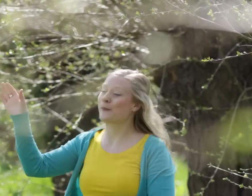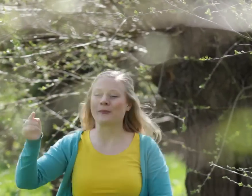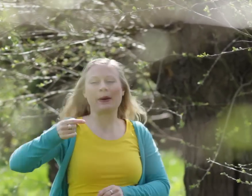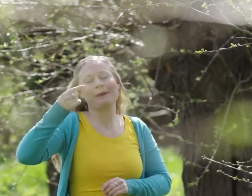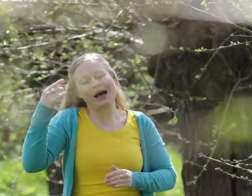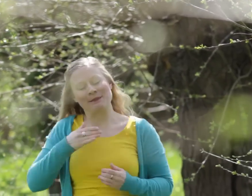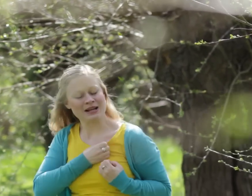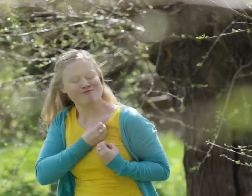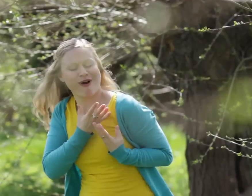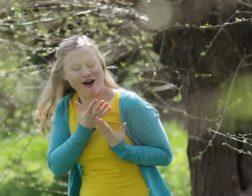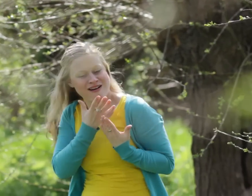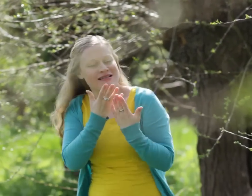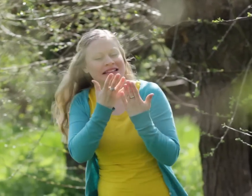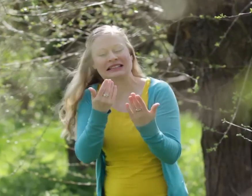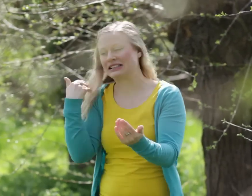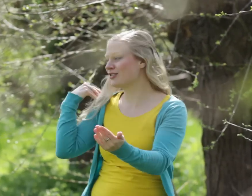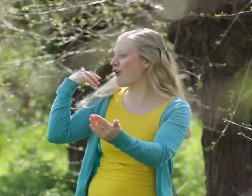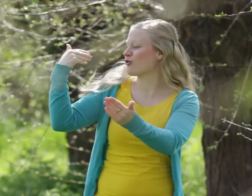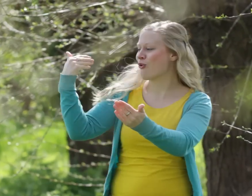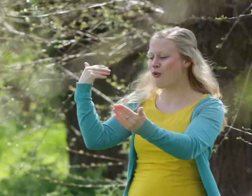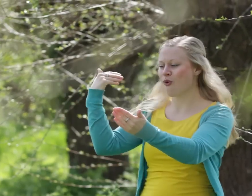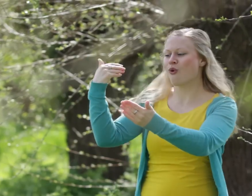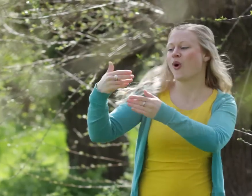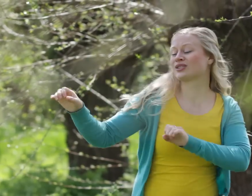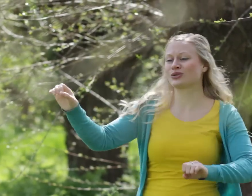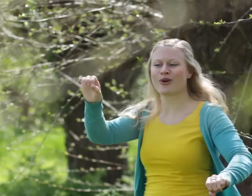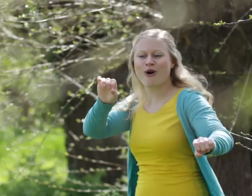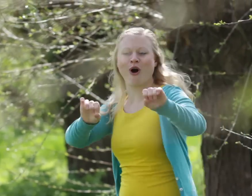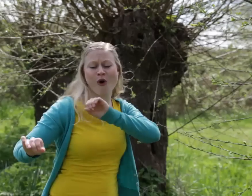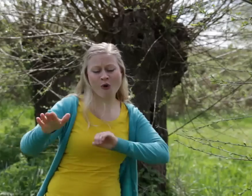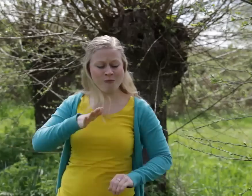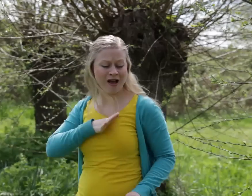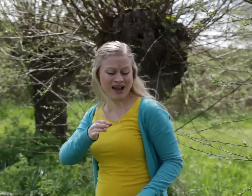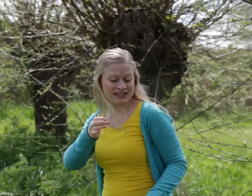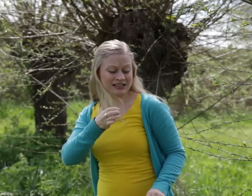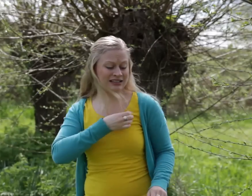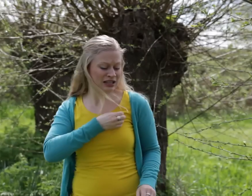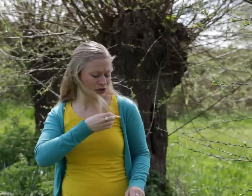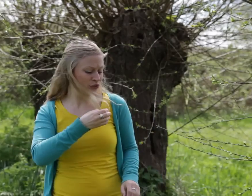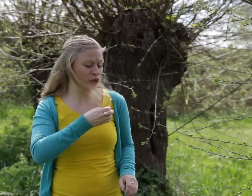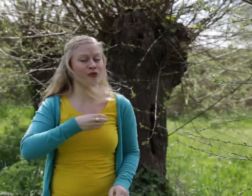Met meer passie dan ooit O mijn tier,